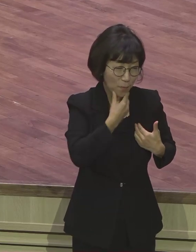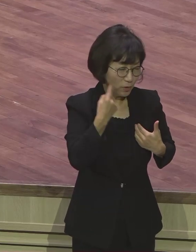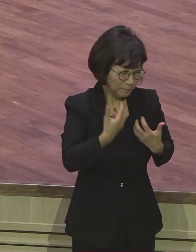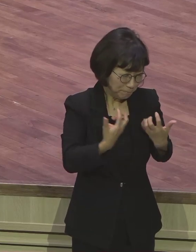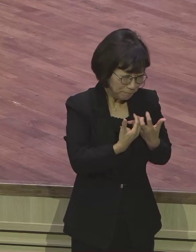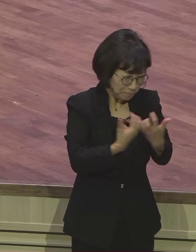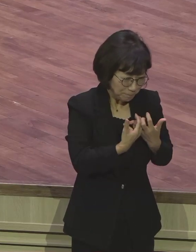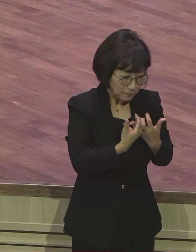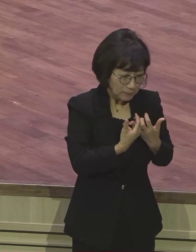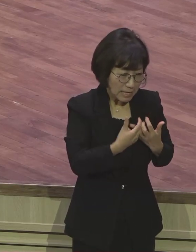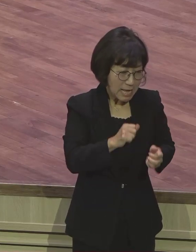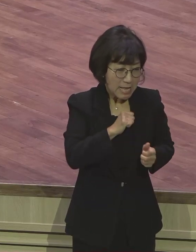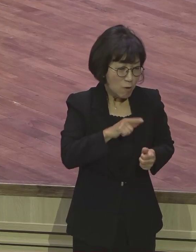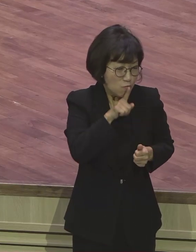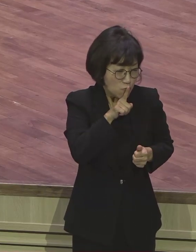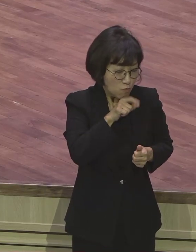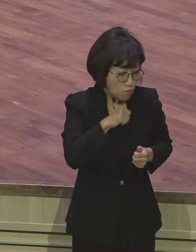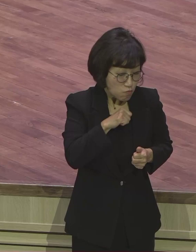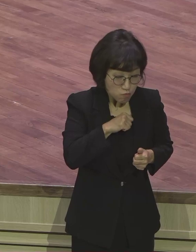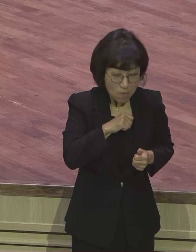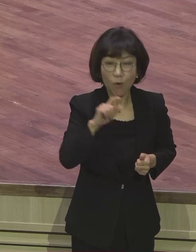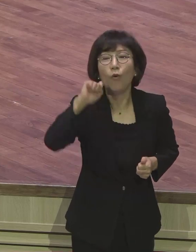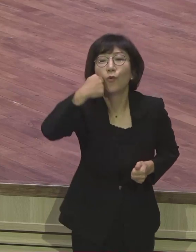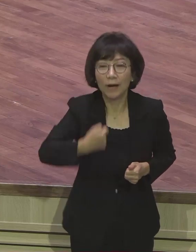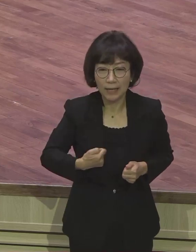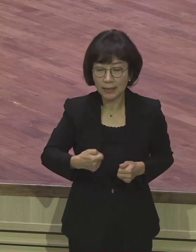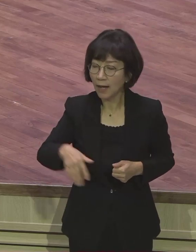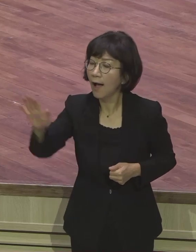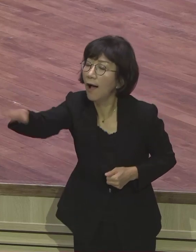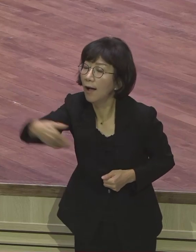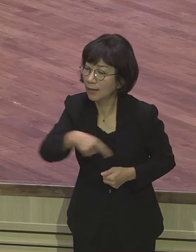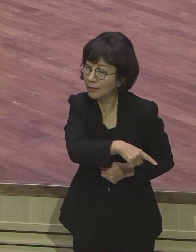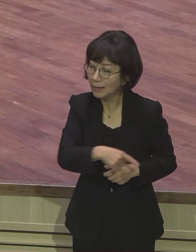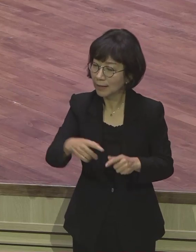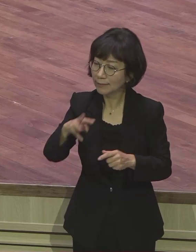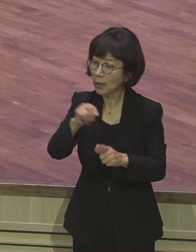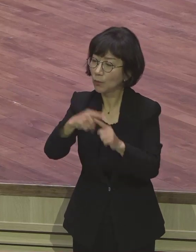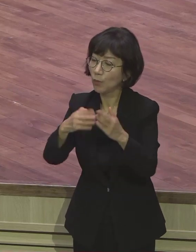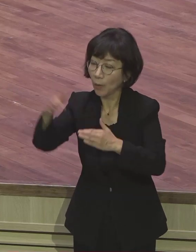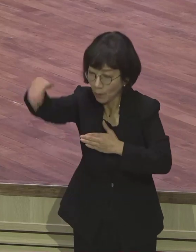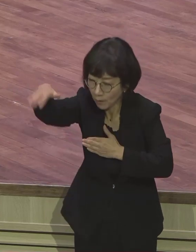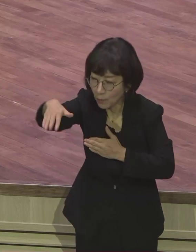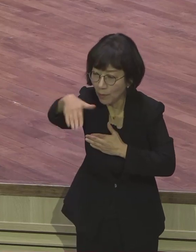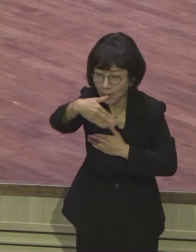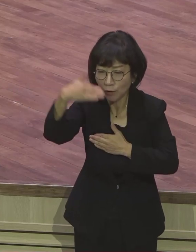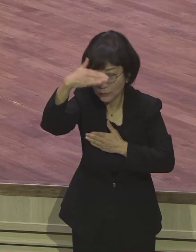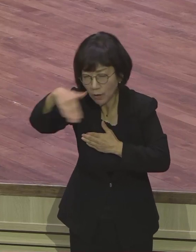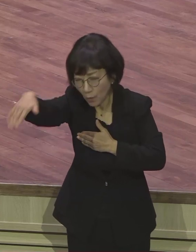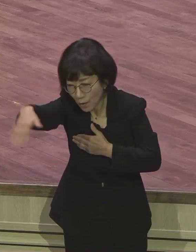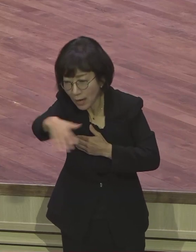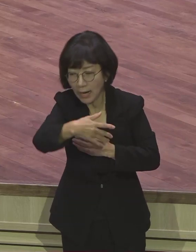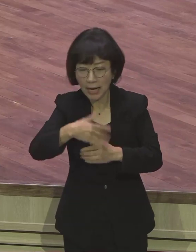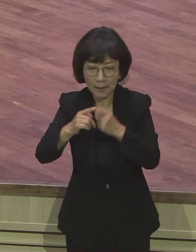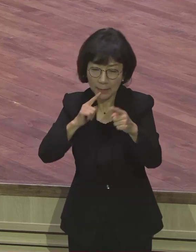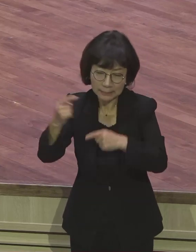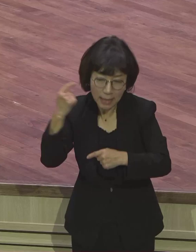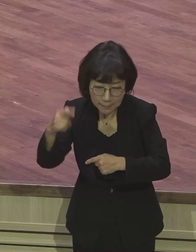인생의 해답 찾는다 정말 나처럼 회복된다 말하지 않겠어요? 다른 생각이 잡혀있으니까